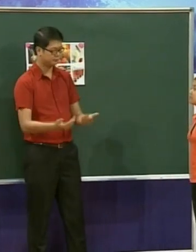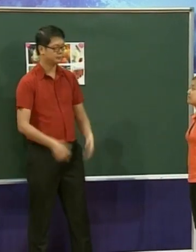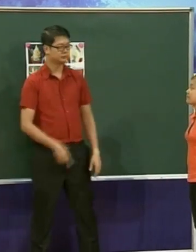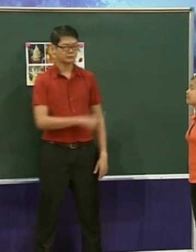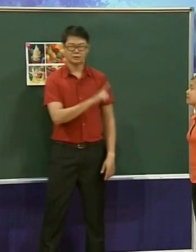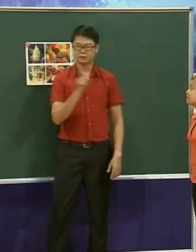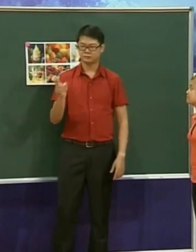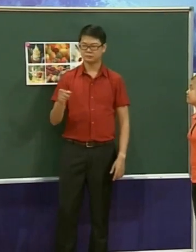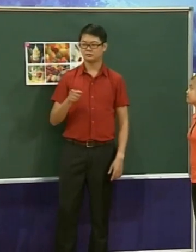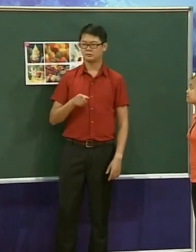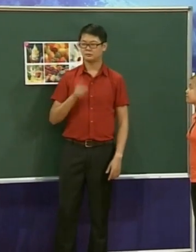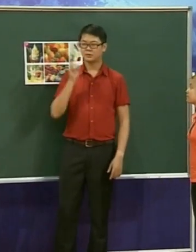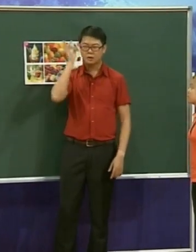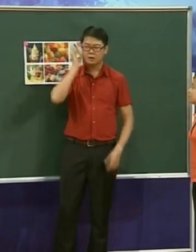Bây giờ hai bạn cùng đổi vai nhé